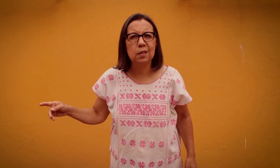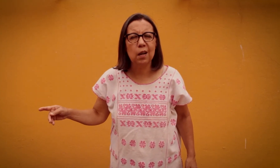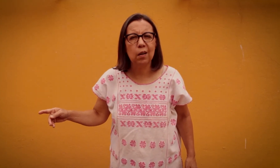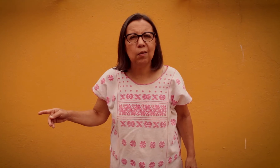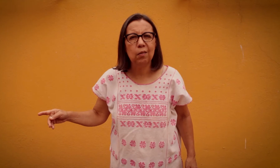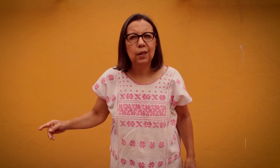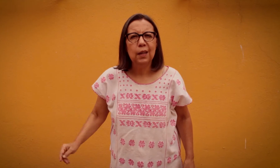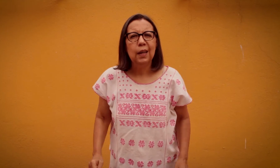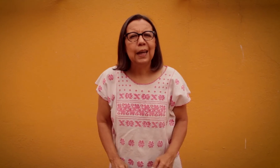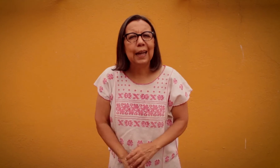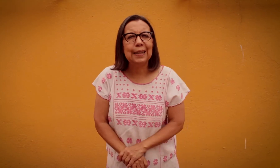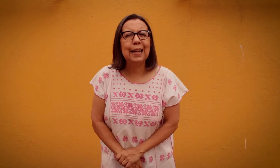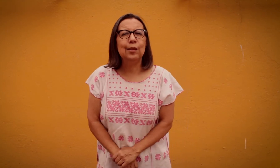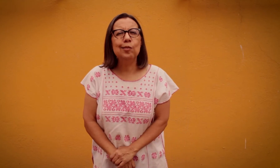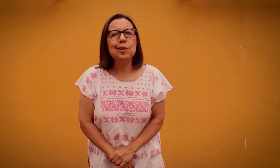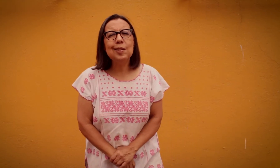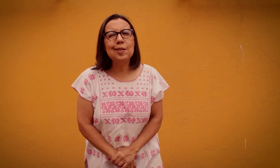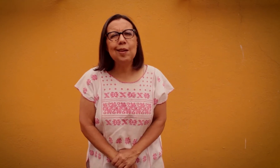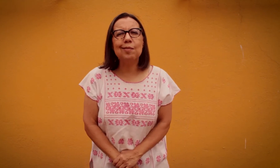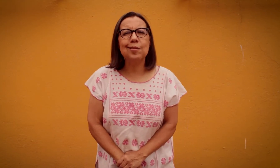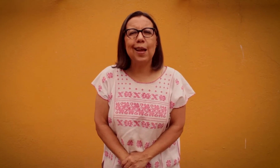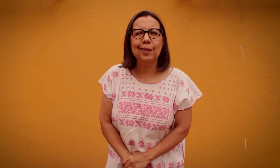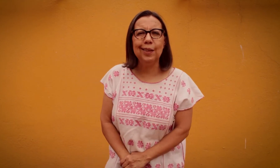acercó ¿Qué tal tus deseos Andy?